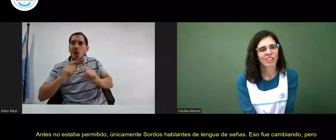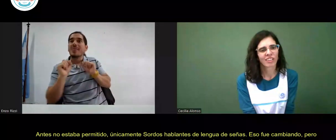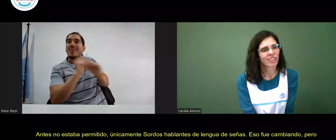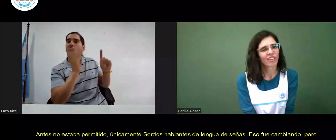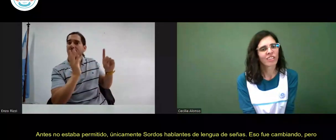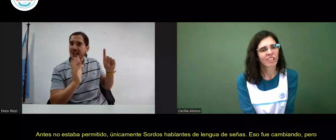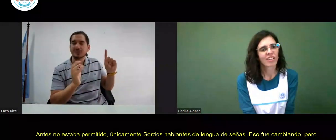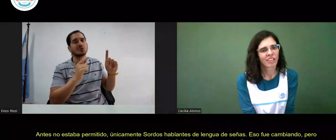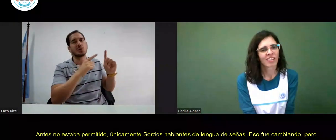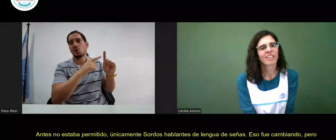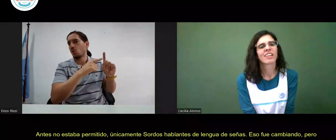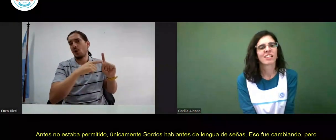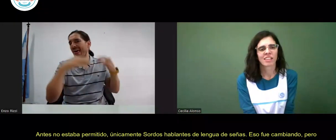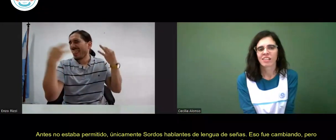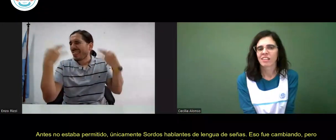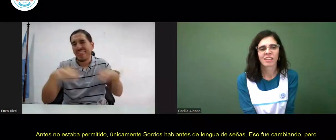No es mi postura.